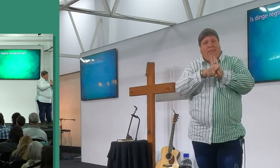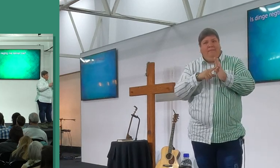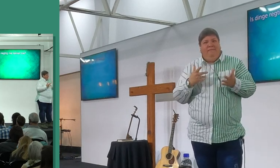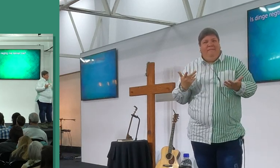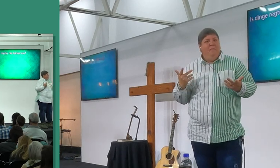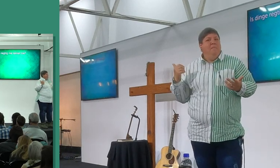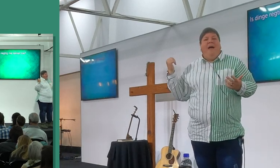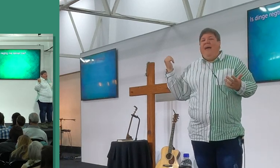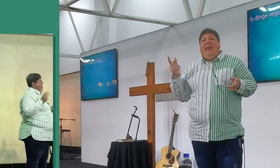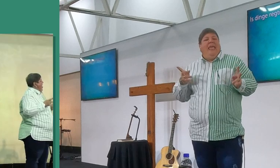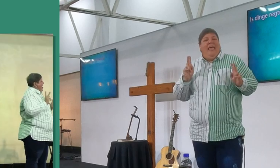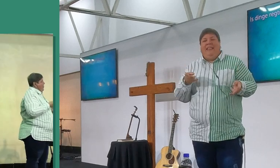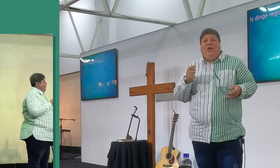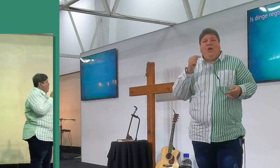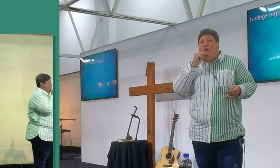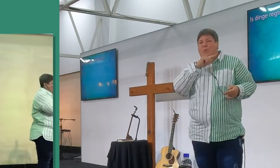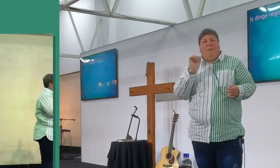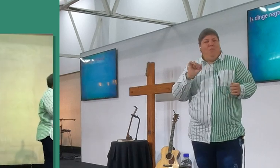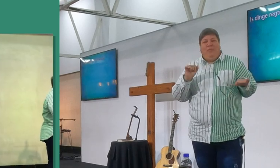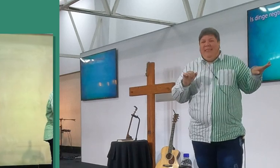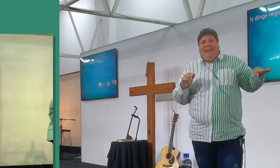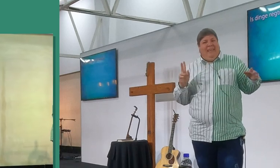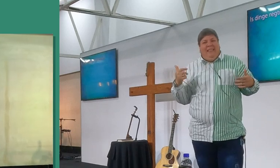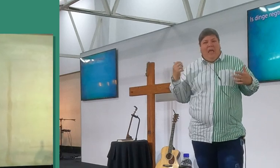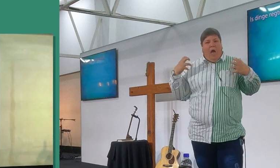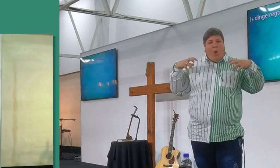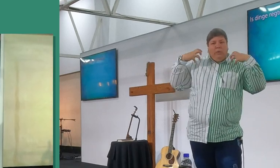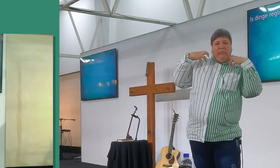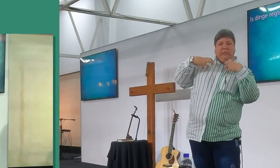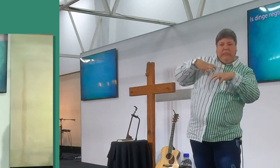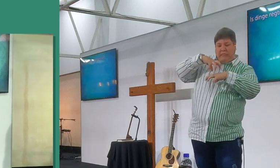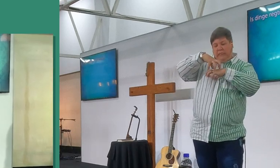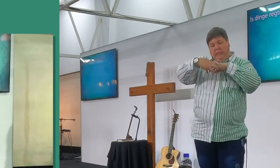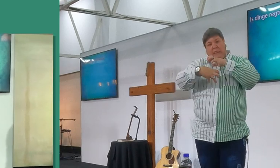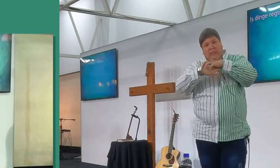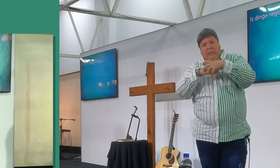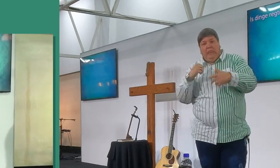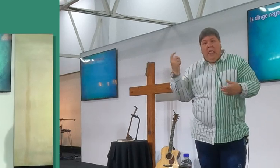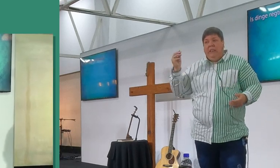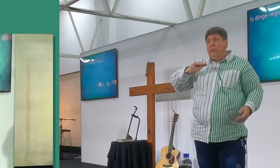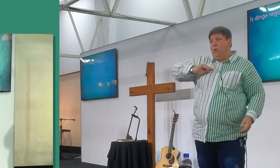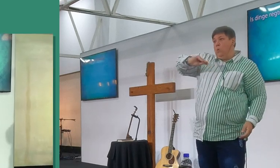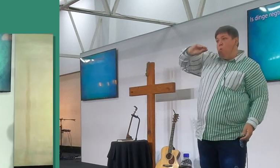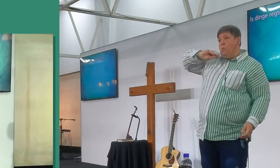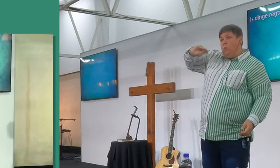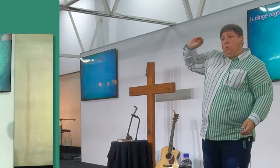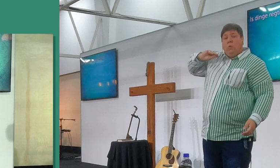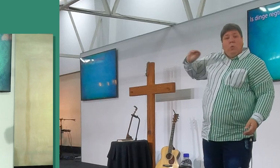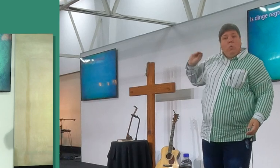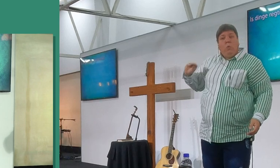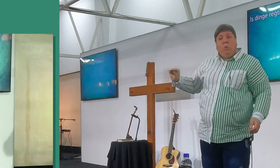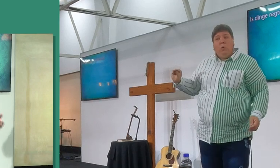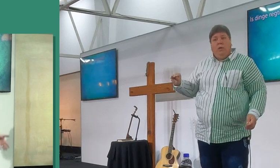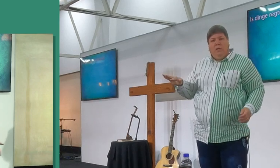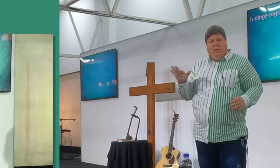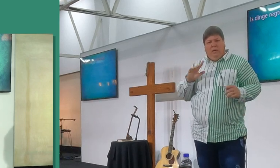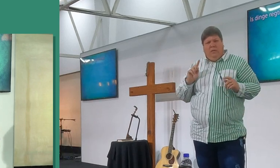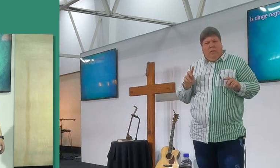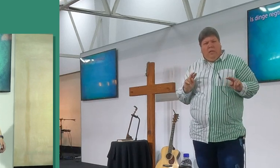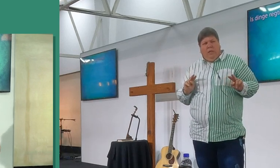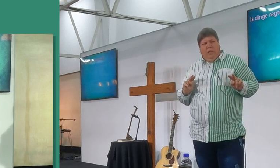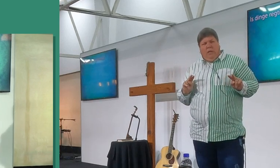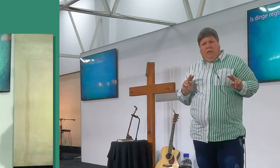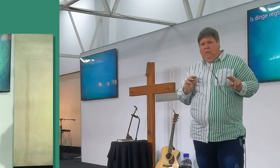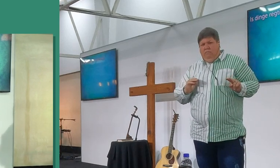van my rooi Ferrari, en ek het gauwe ketangs wat hier om my hang, en ek vertel jylle van al my goeie beleggings wat ek het, en jy kom na my toe en sê, my